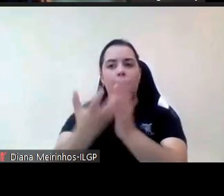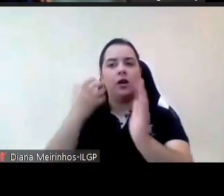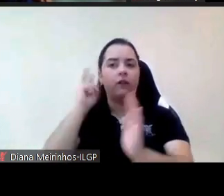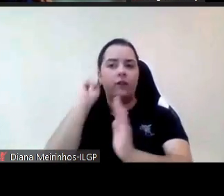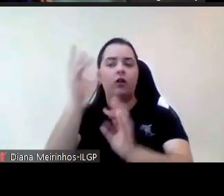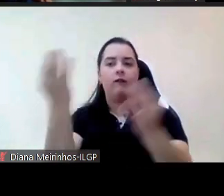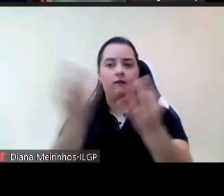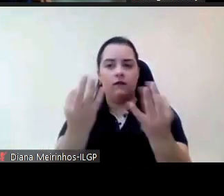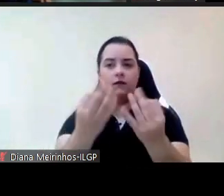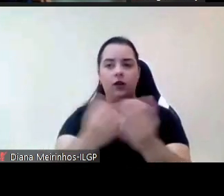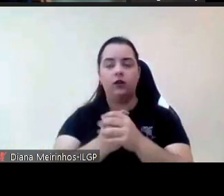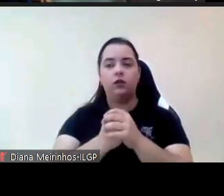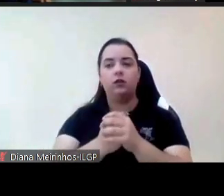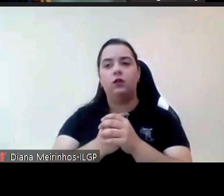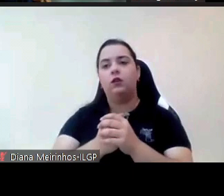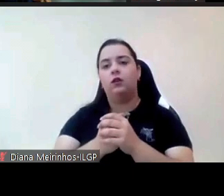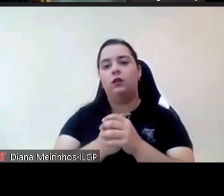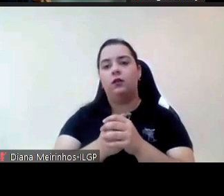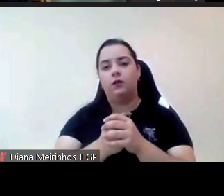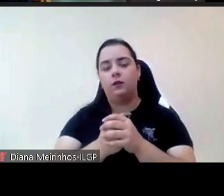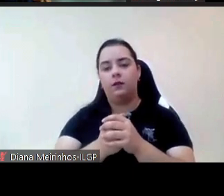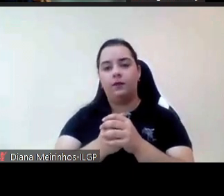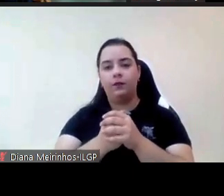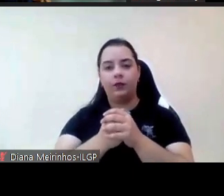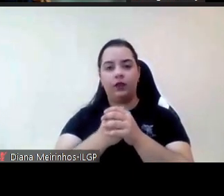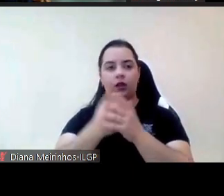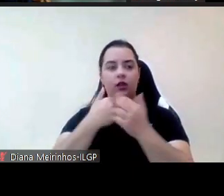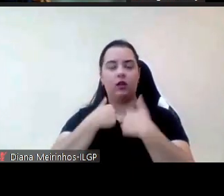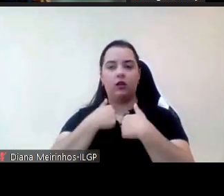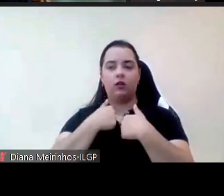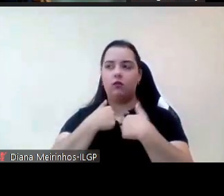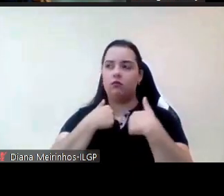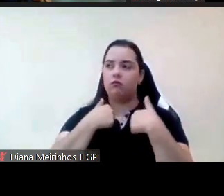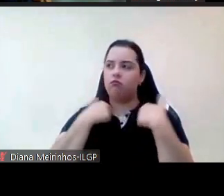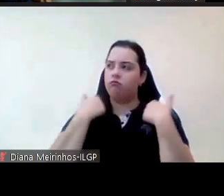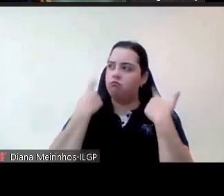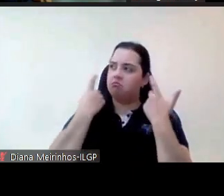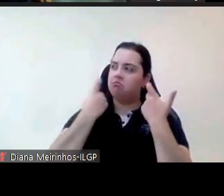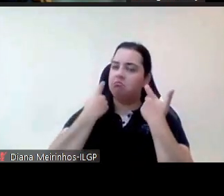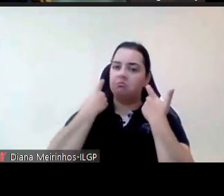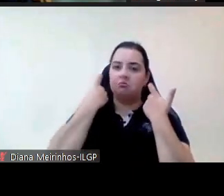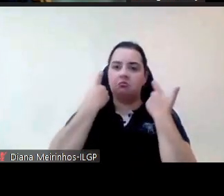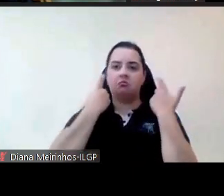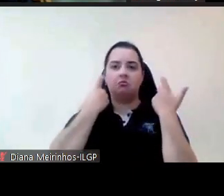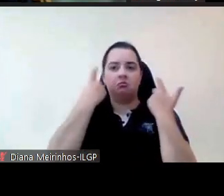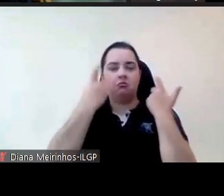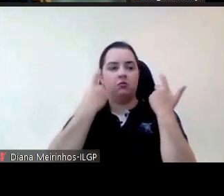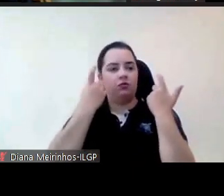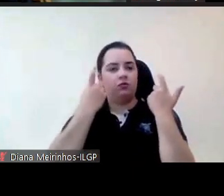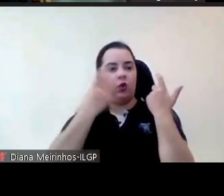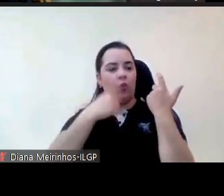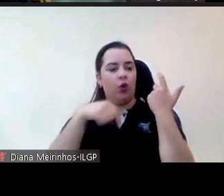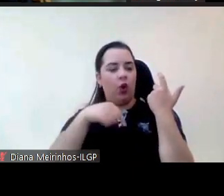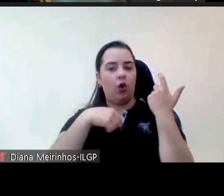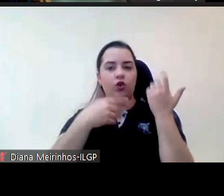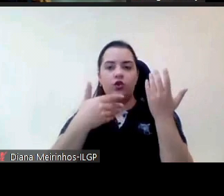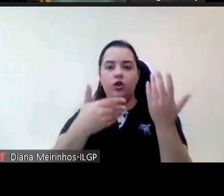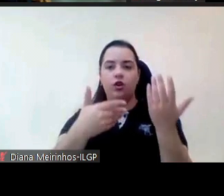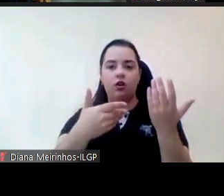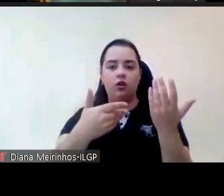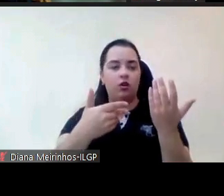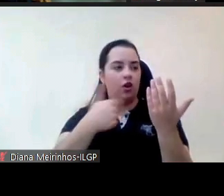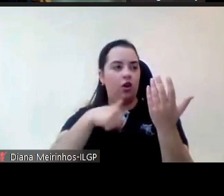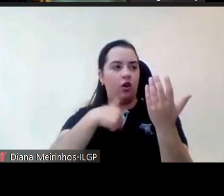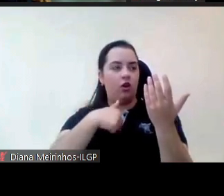e eu nessa altura reflexionava sobre sobre estamos por vezes nós tanto